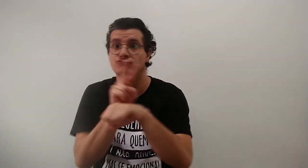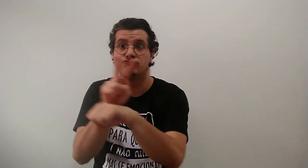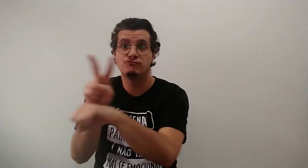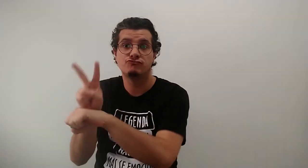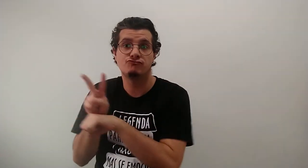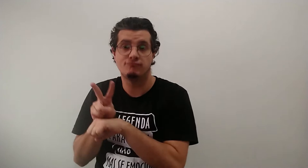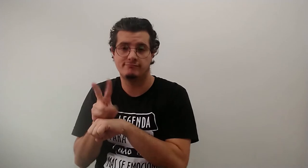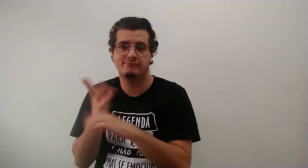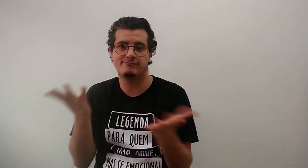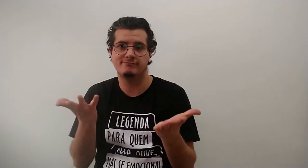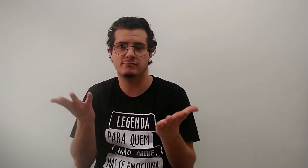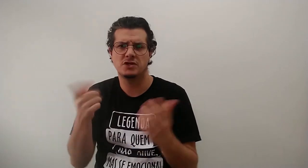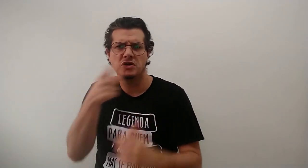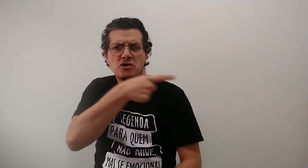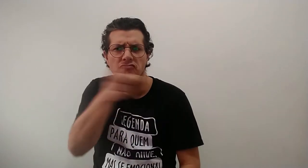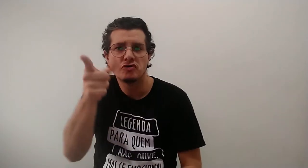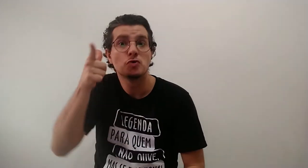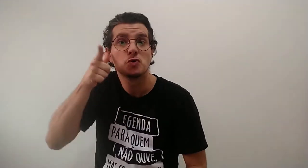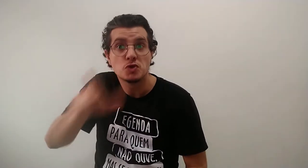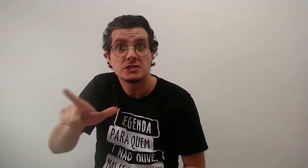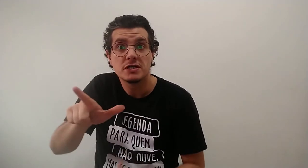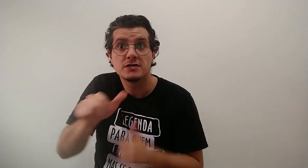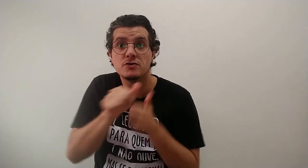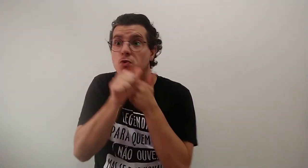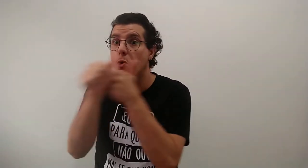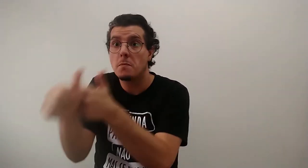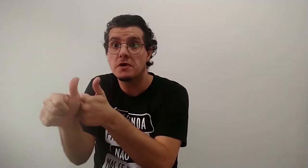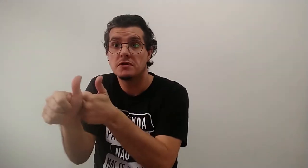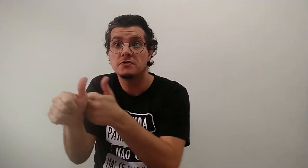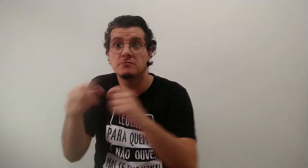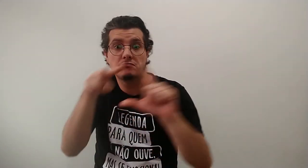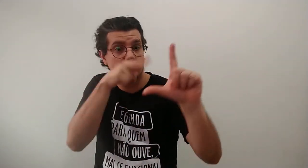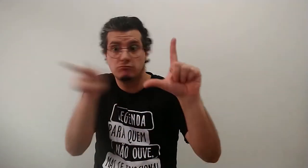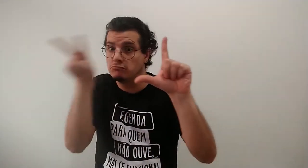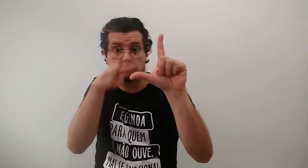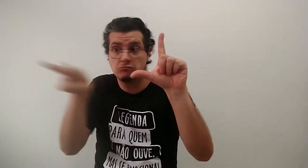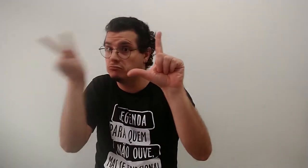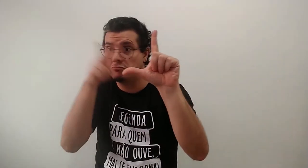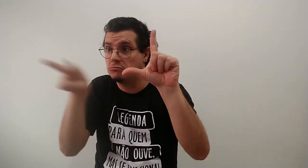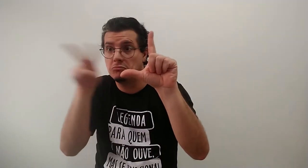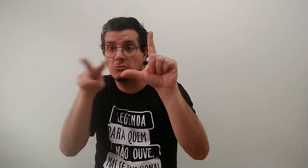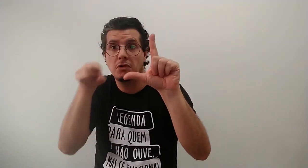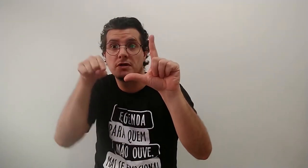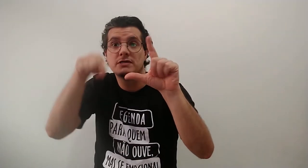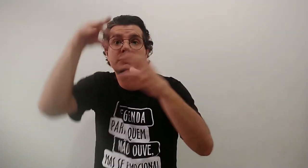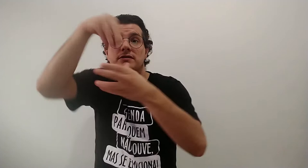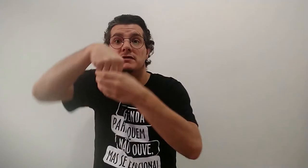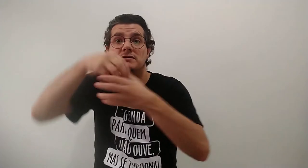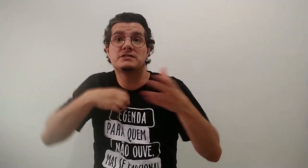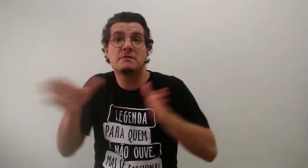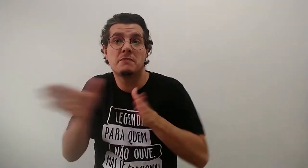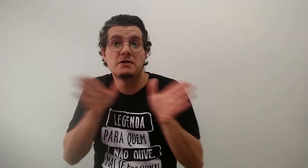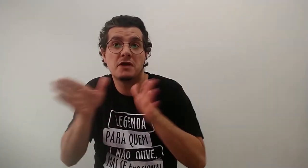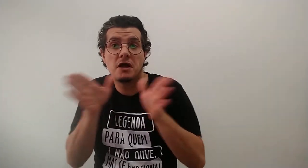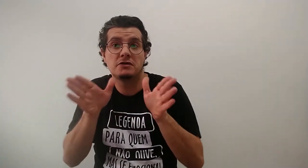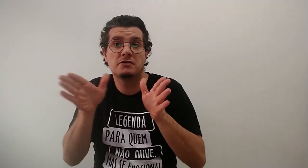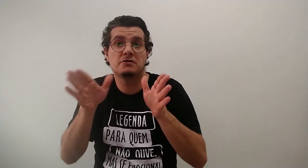vocês normalmente conseguem compreender o conteúdo exibido nos audiovisuais? Exemplo,